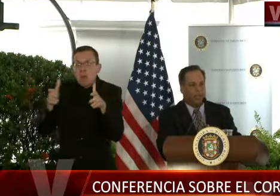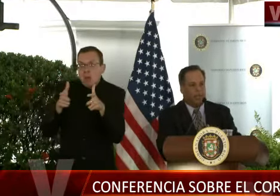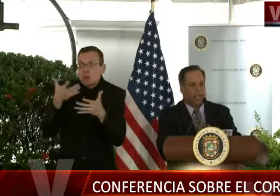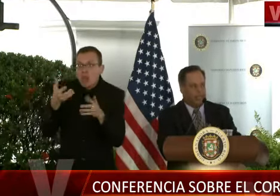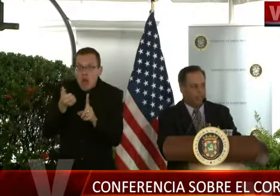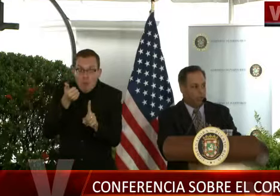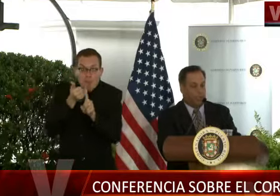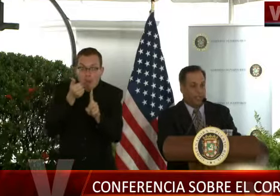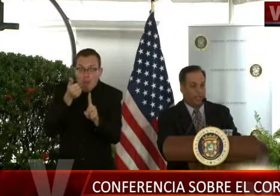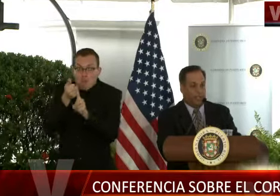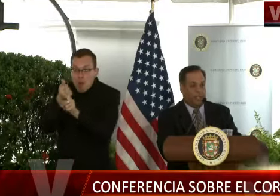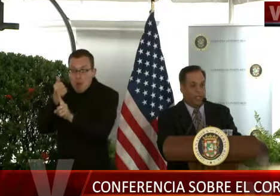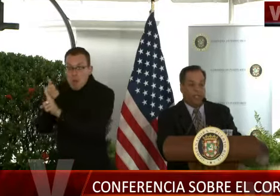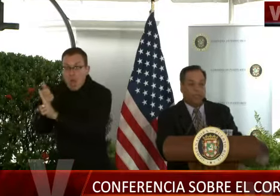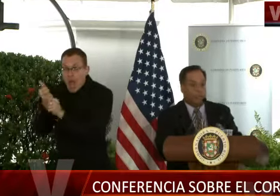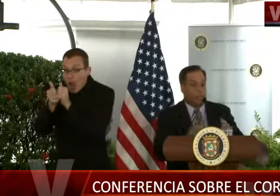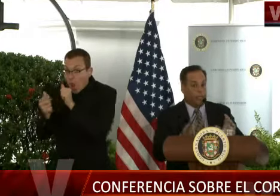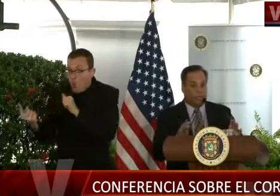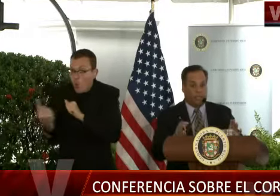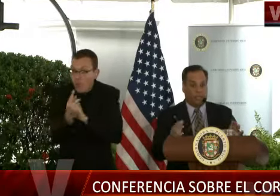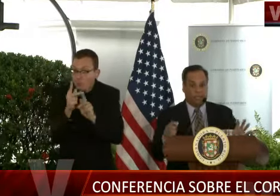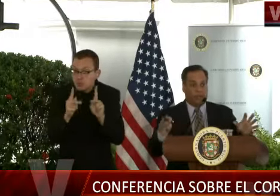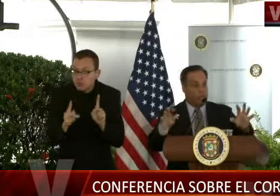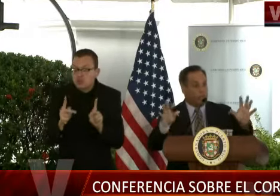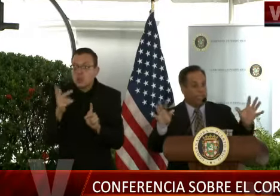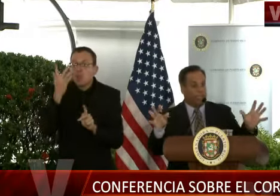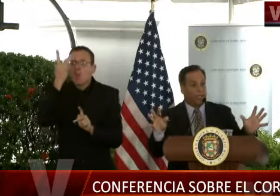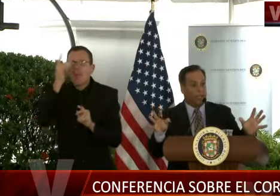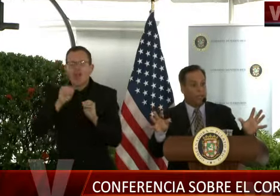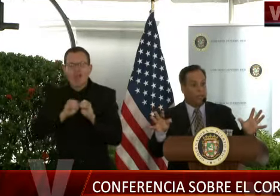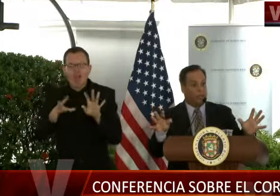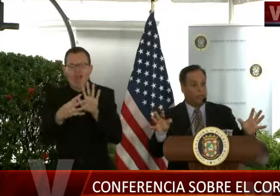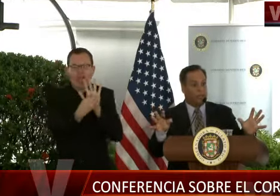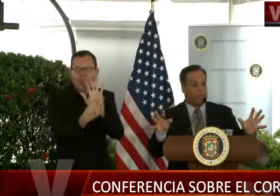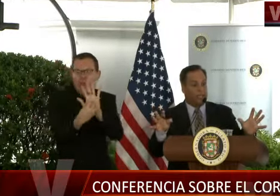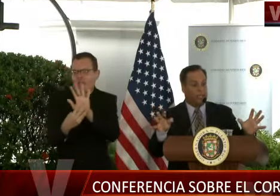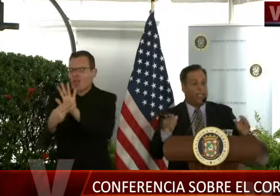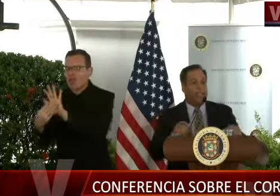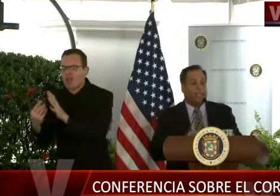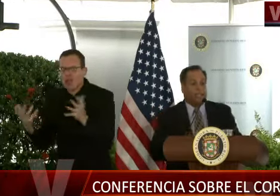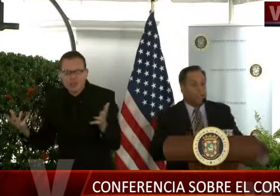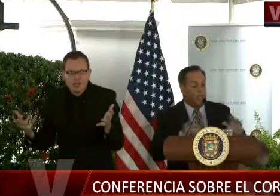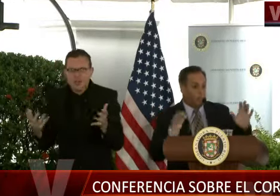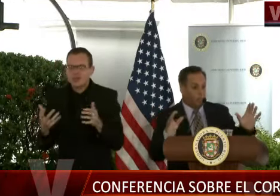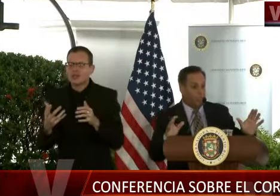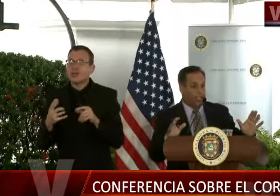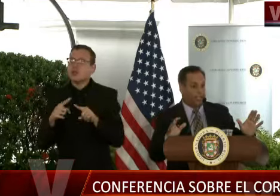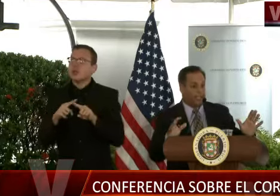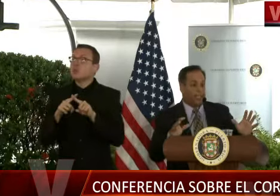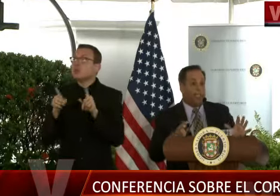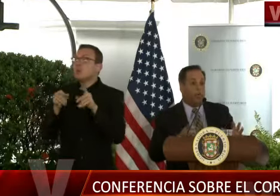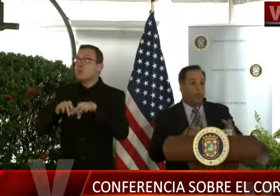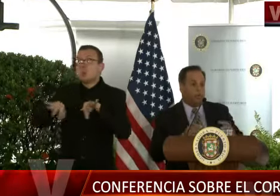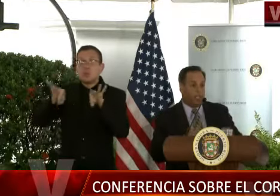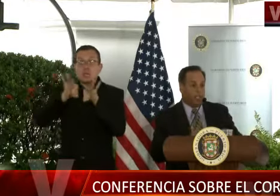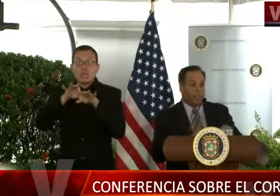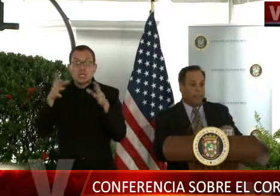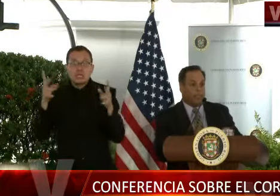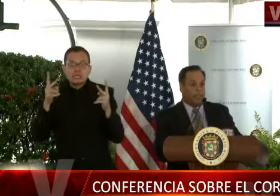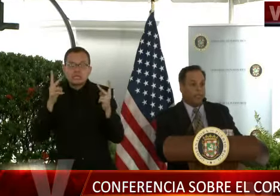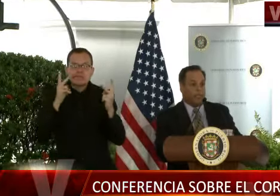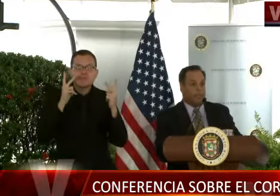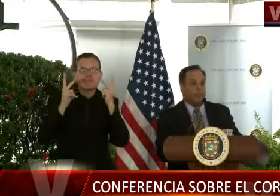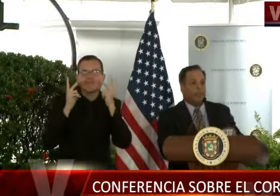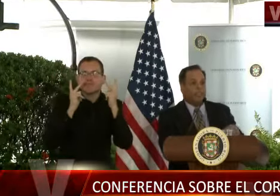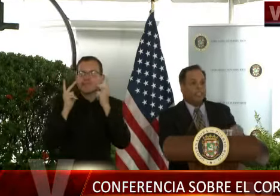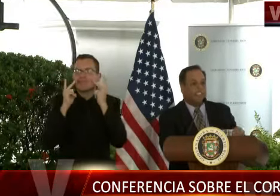asociados a ese contagio. Súper importante, todos ustedes han estado oyendo que en otros países el motor de